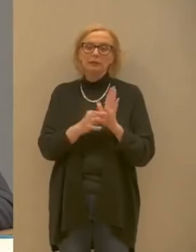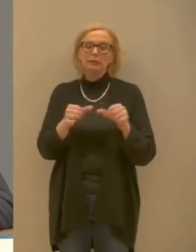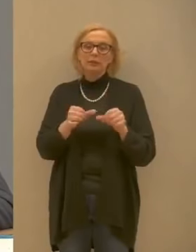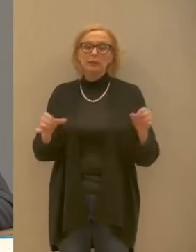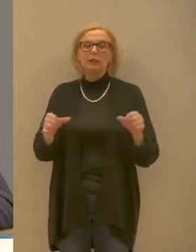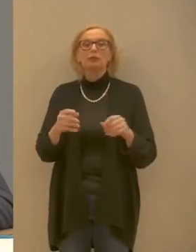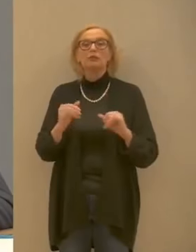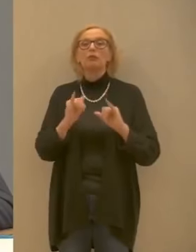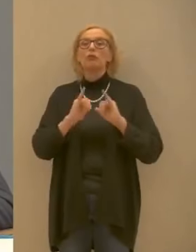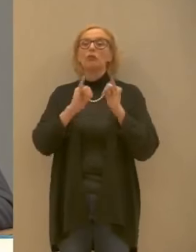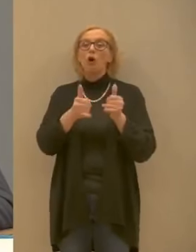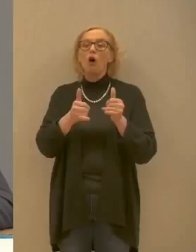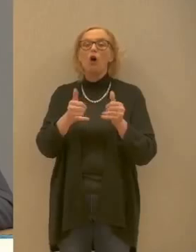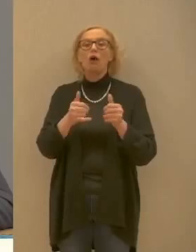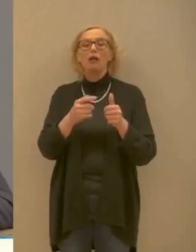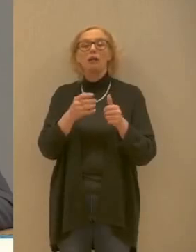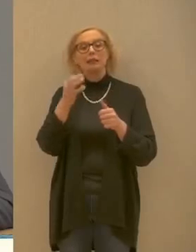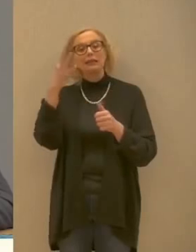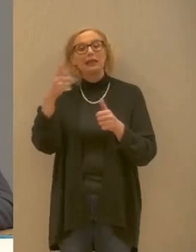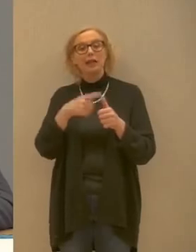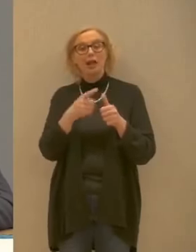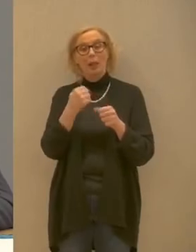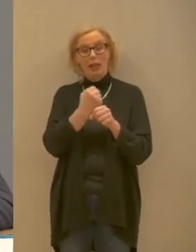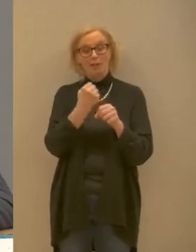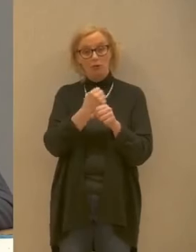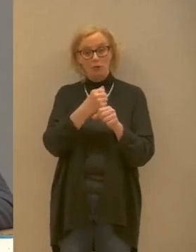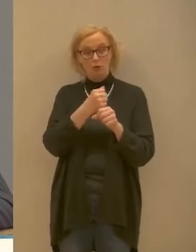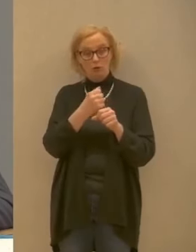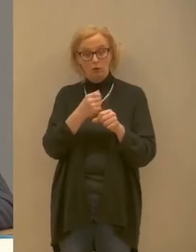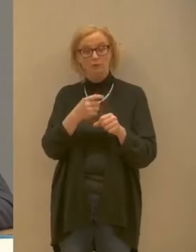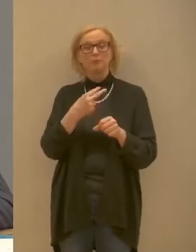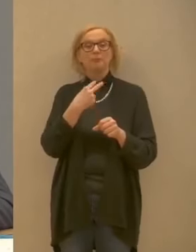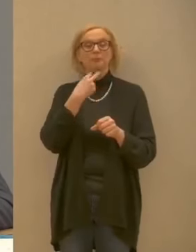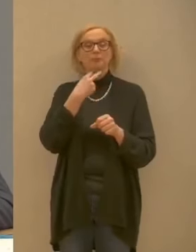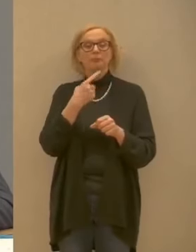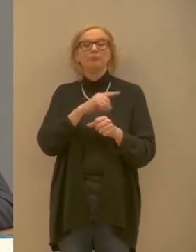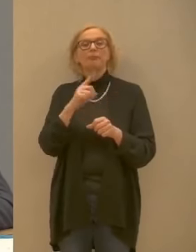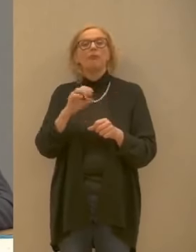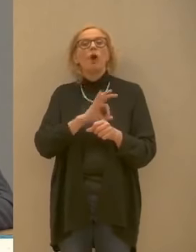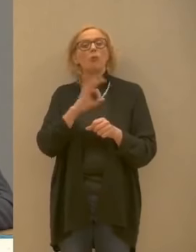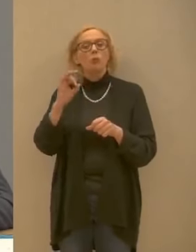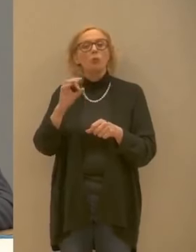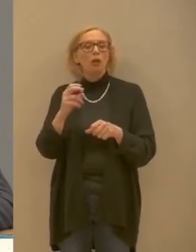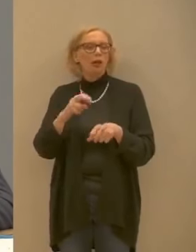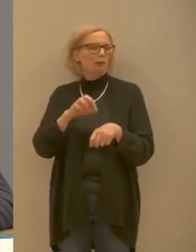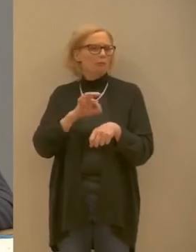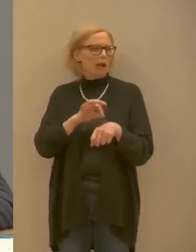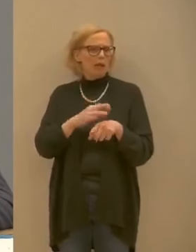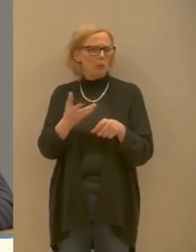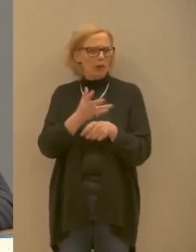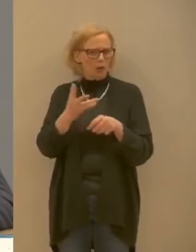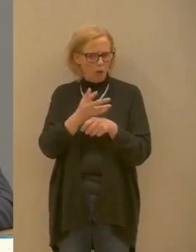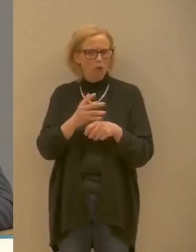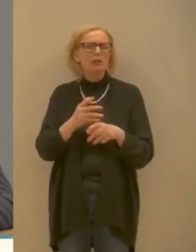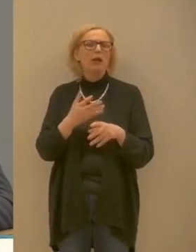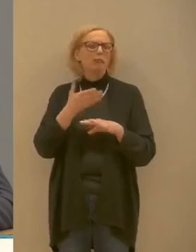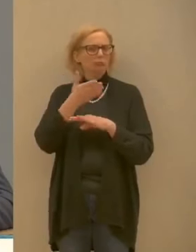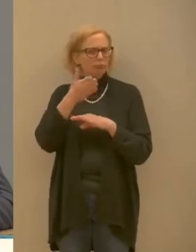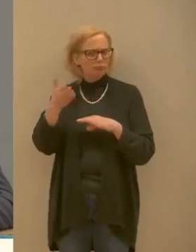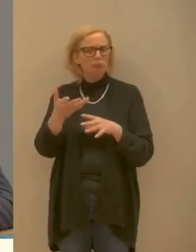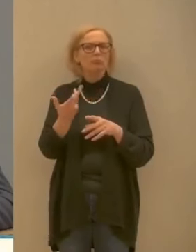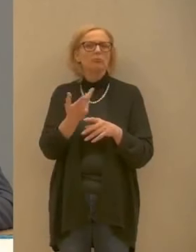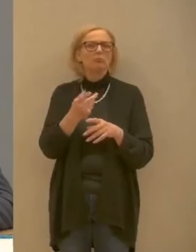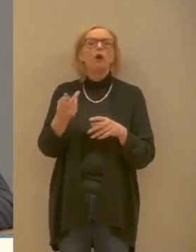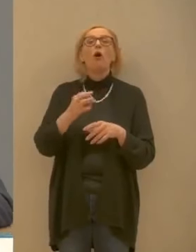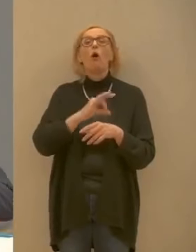esce solo per questioni di lavoro, questioni legate alla salute e per questioni legate ad andare a